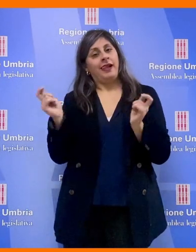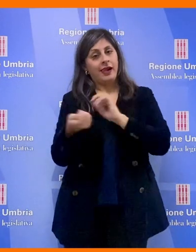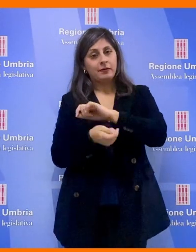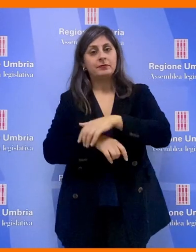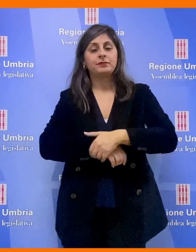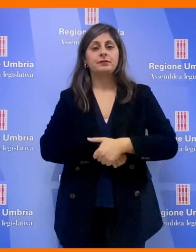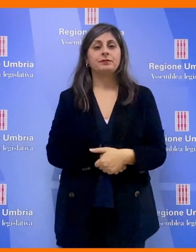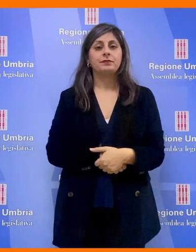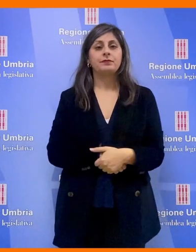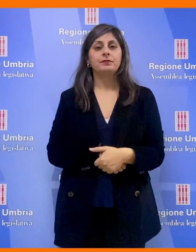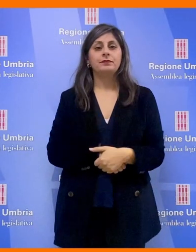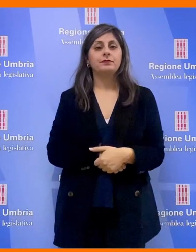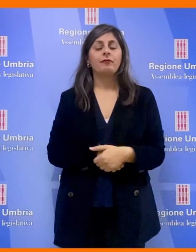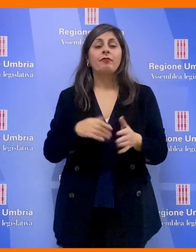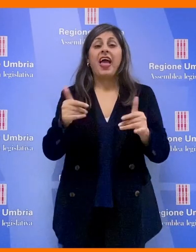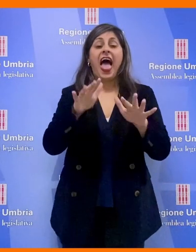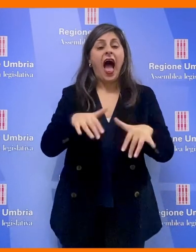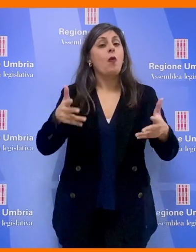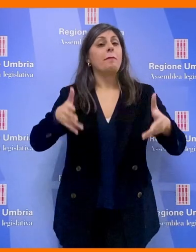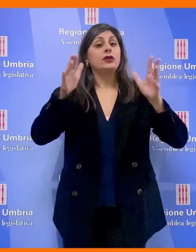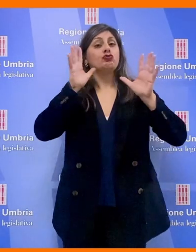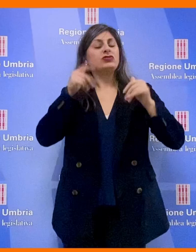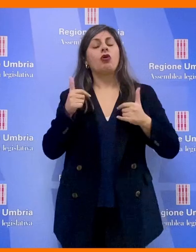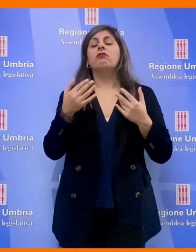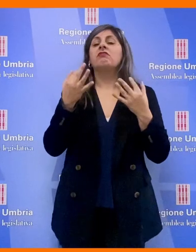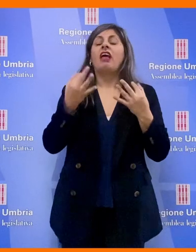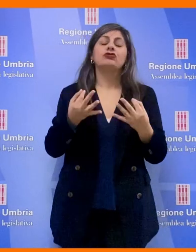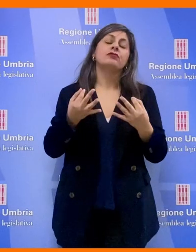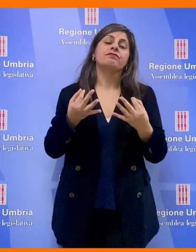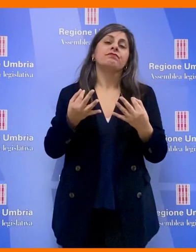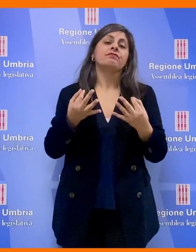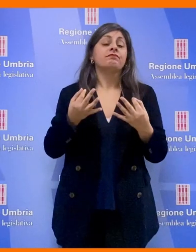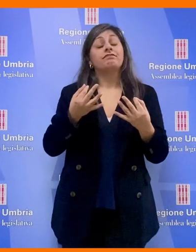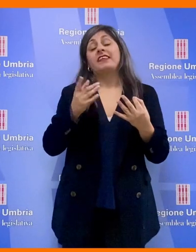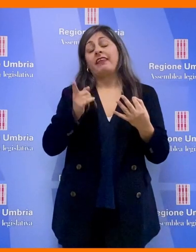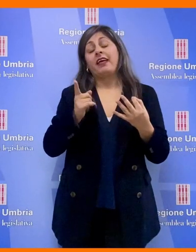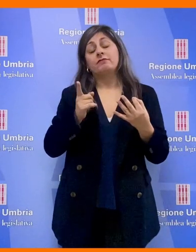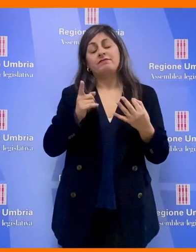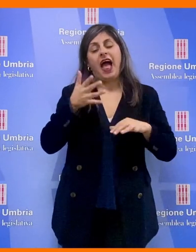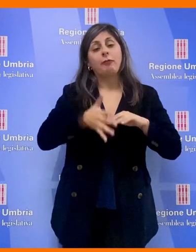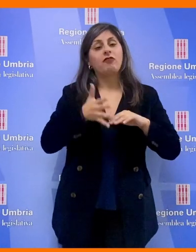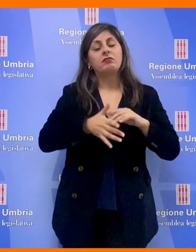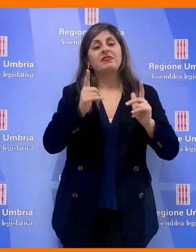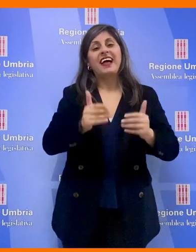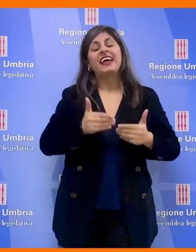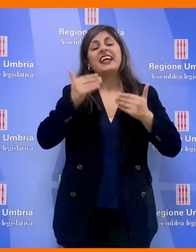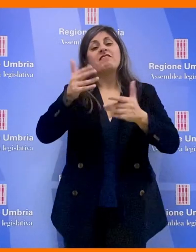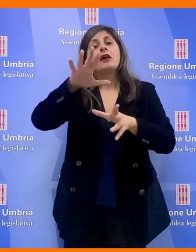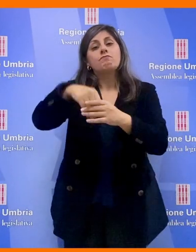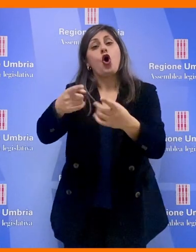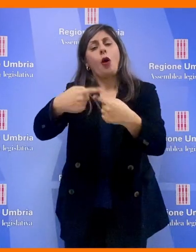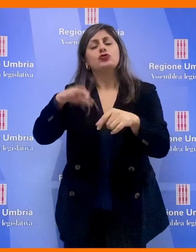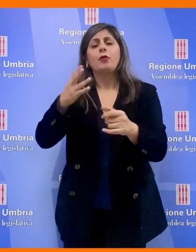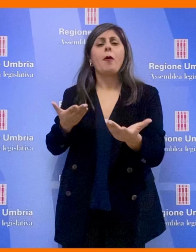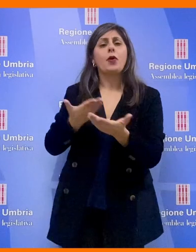L'aula di Palazzo Cesaroni ha deciso di rinviare per approfondimenti in commissione su proposta del